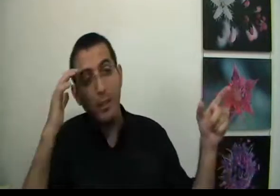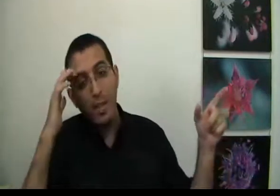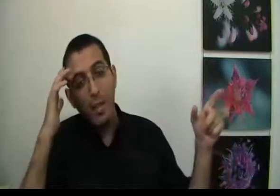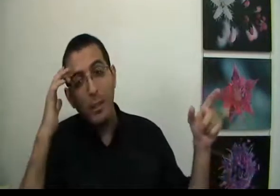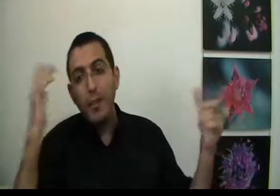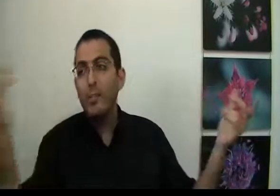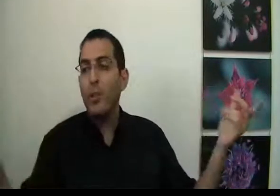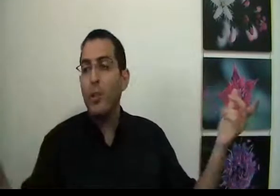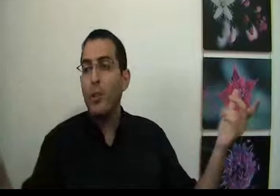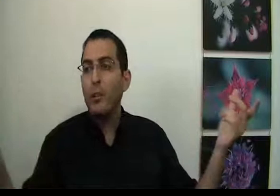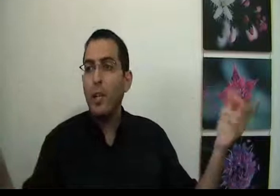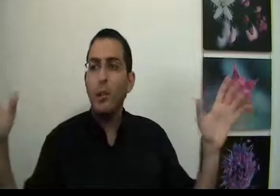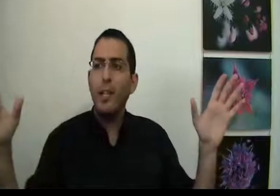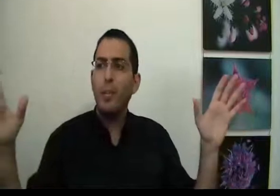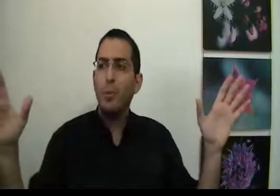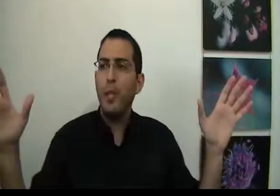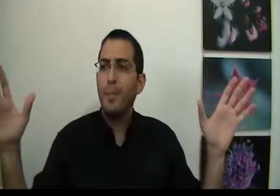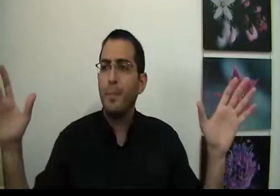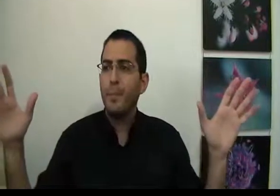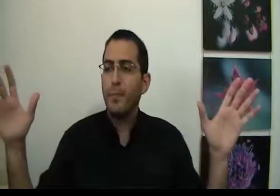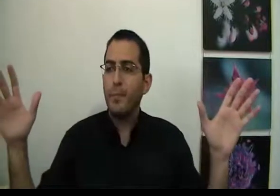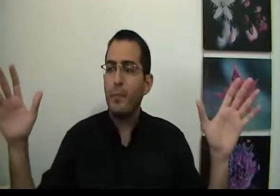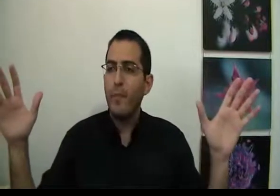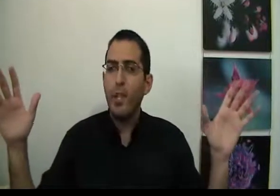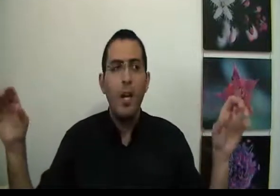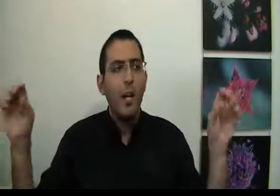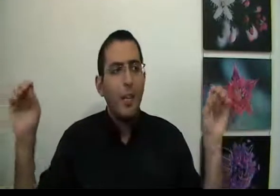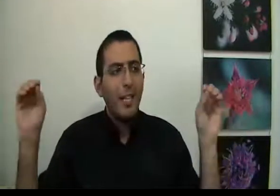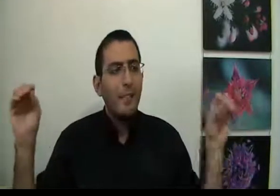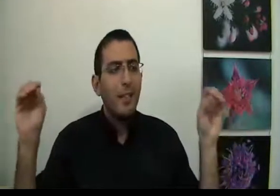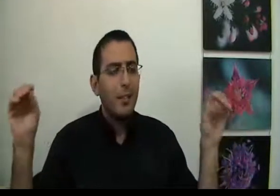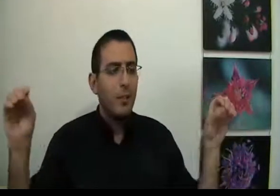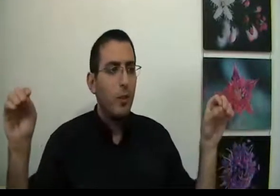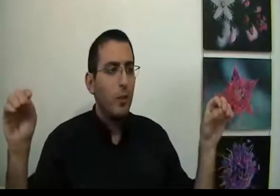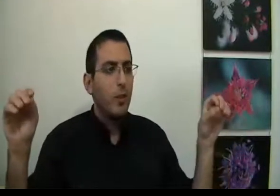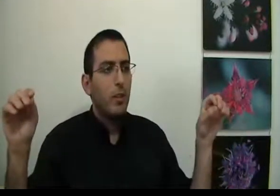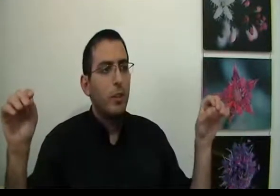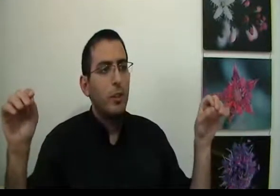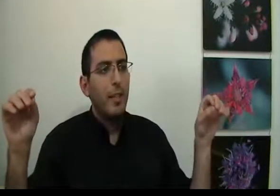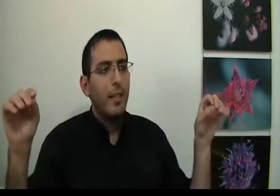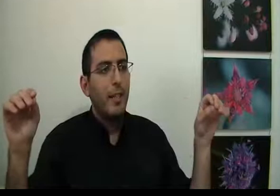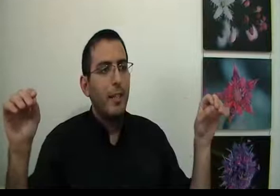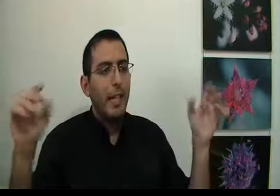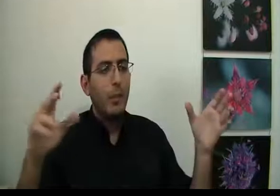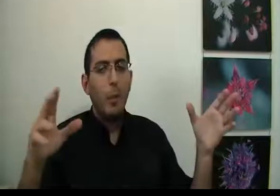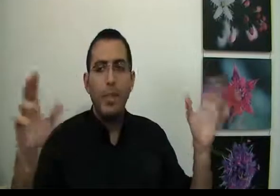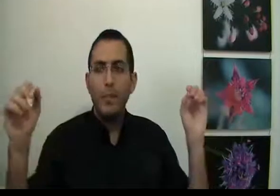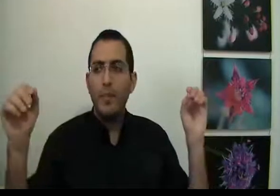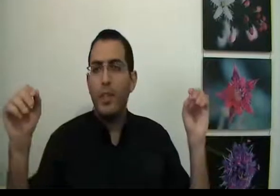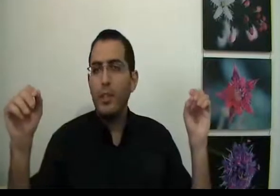עכשיו, איך זה יכול להיות? התשובה היא פשוטה בן אדם צריך לזכור שנגיד לדומה, בן אדם שמפחד